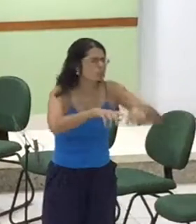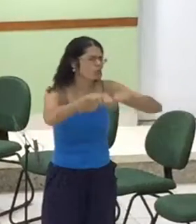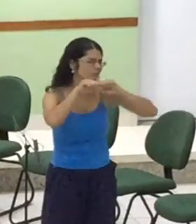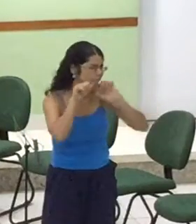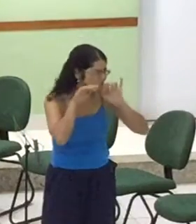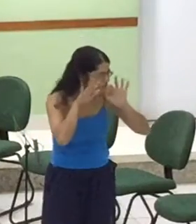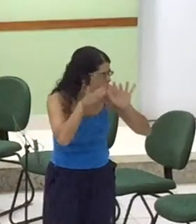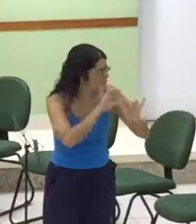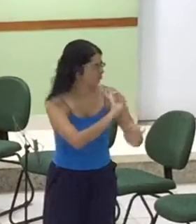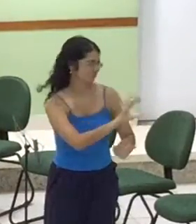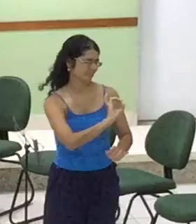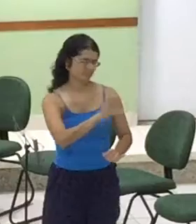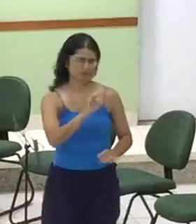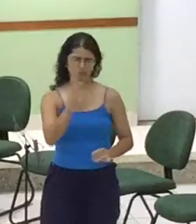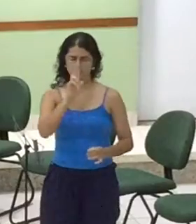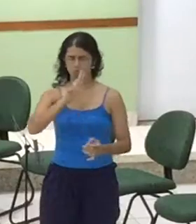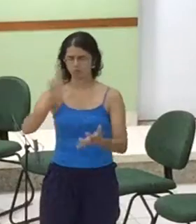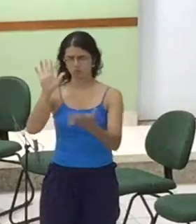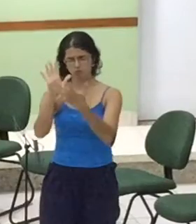cada uma delas Em nome de Jesus Te agradecemos